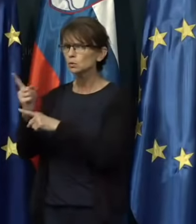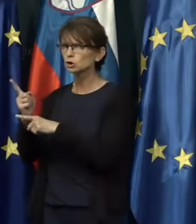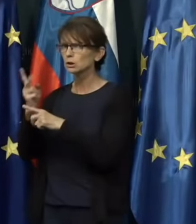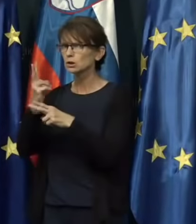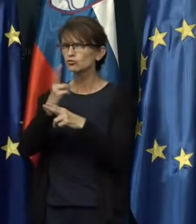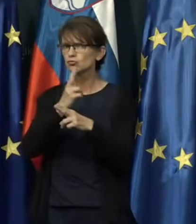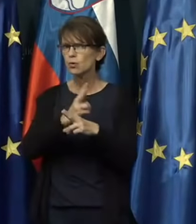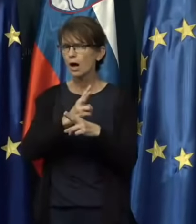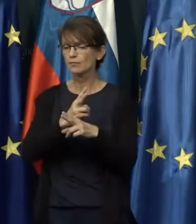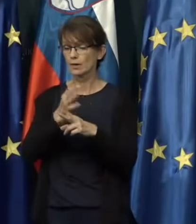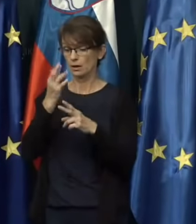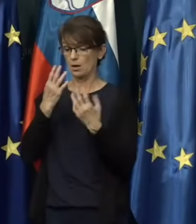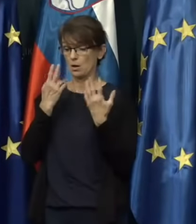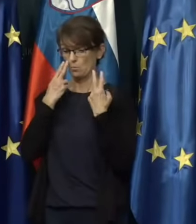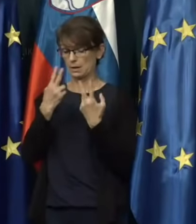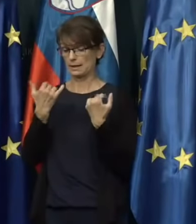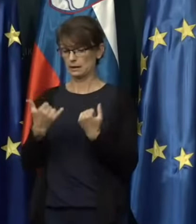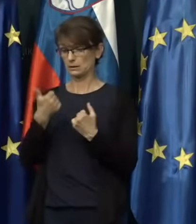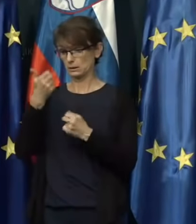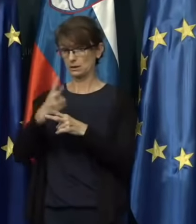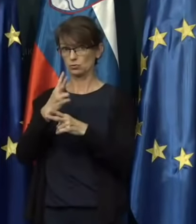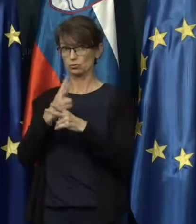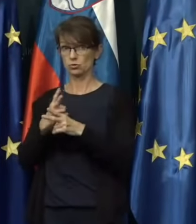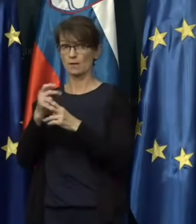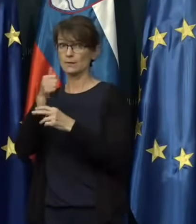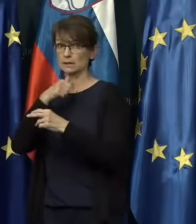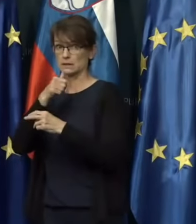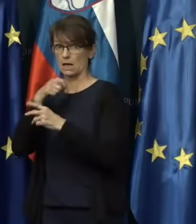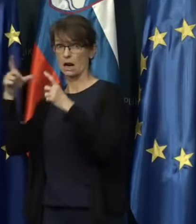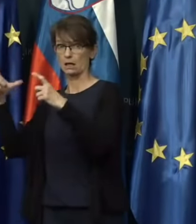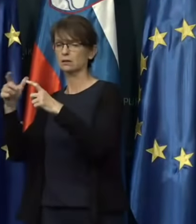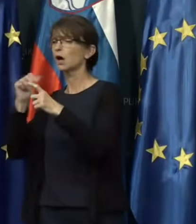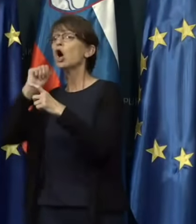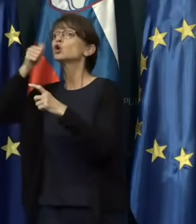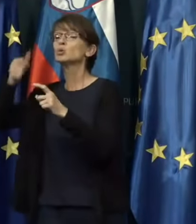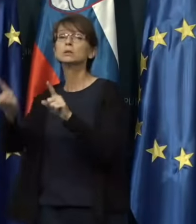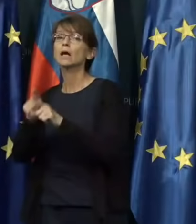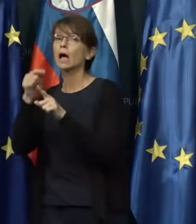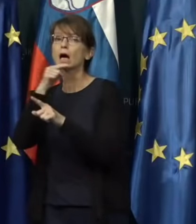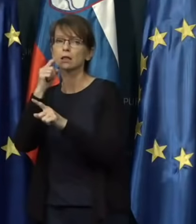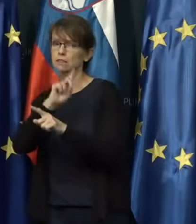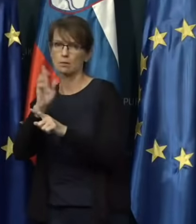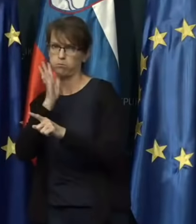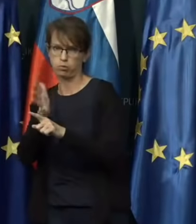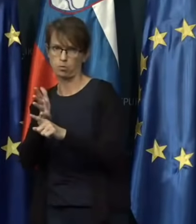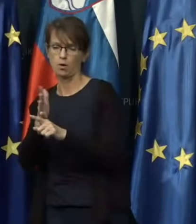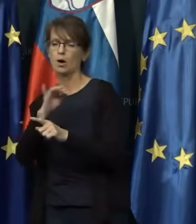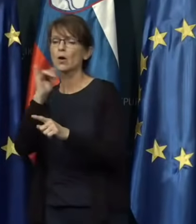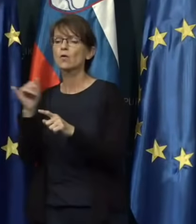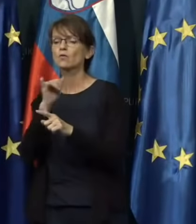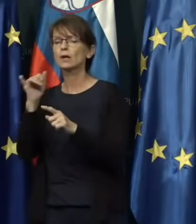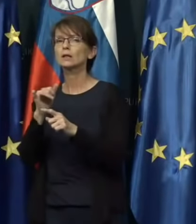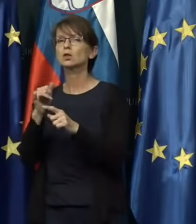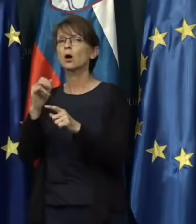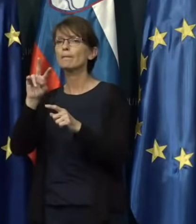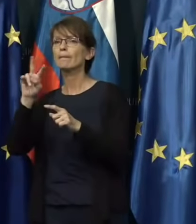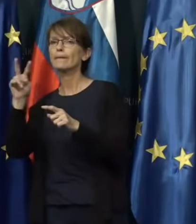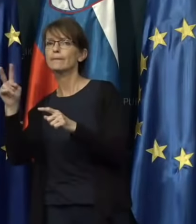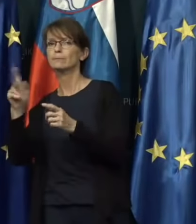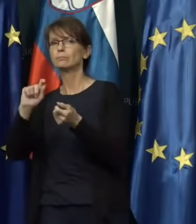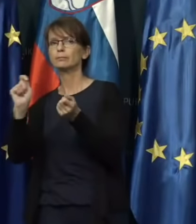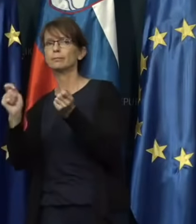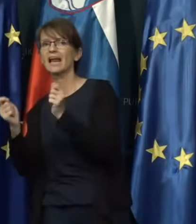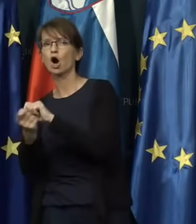vedeti, da če je danes ena država zelena, ne bo jutri rdeča, ampak bomo vedno šli preko prehoda